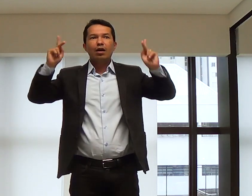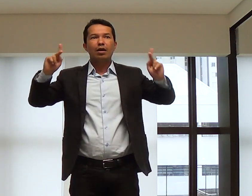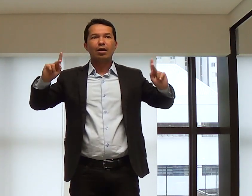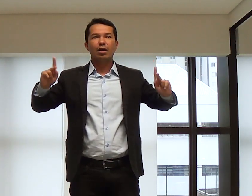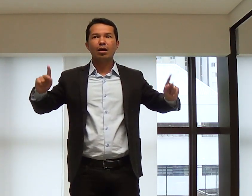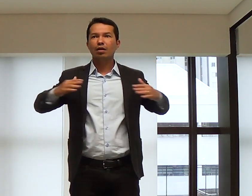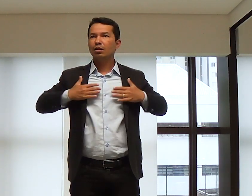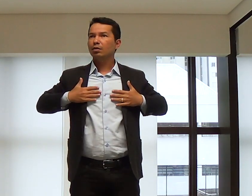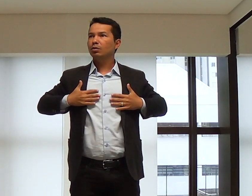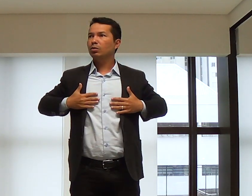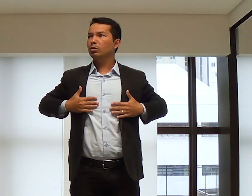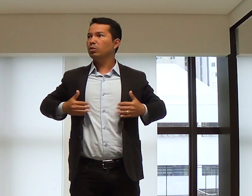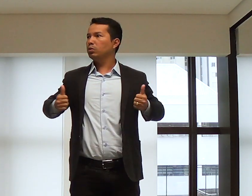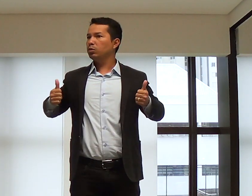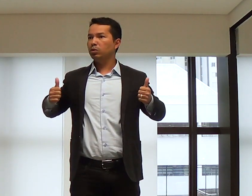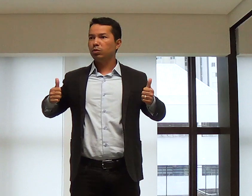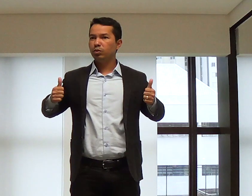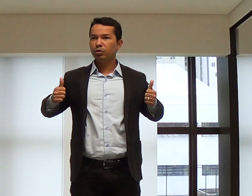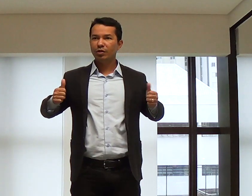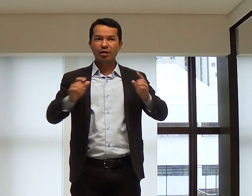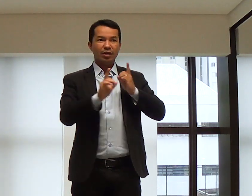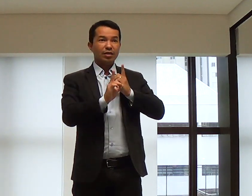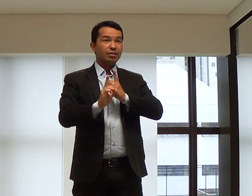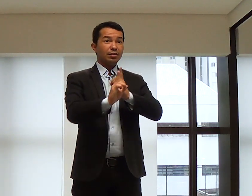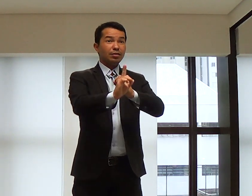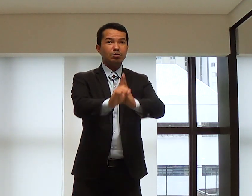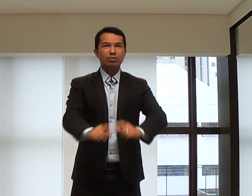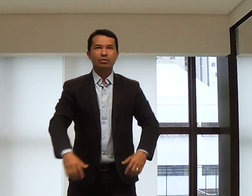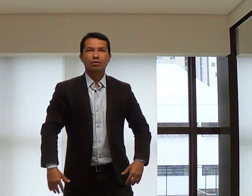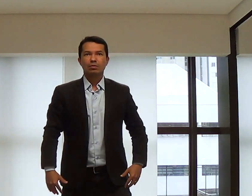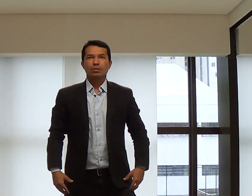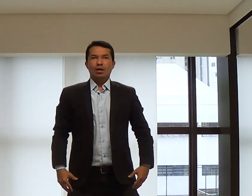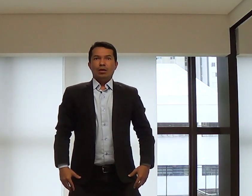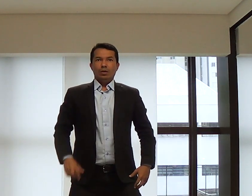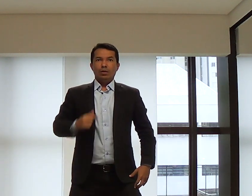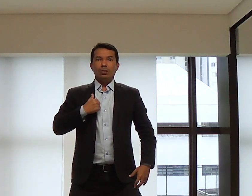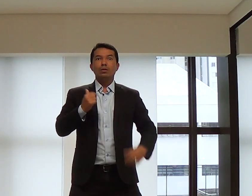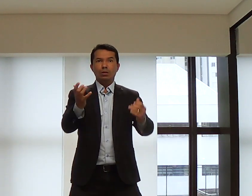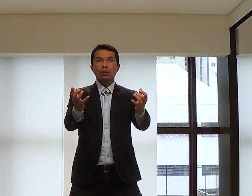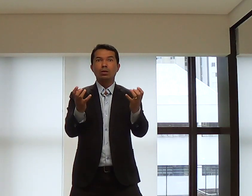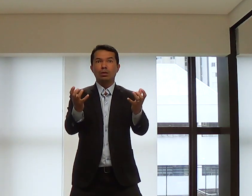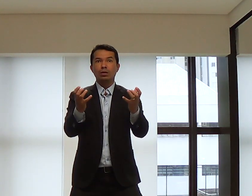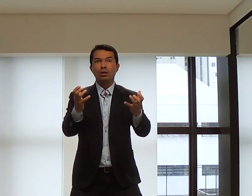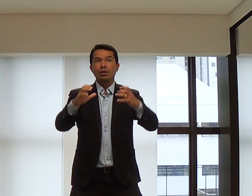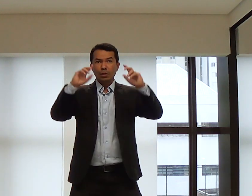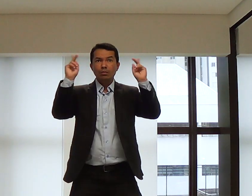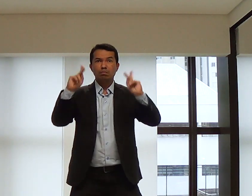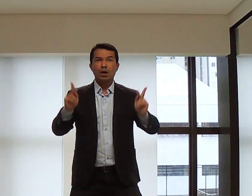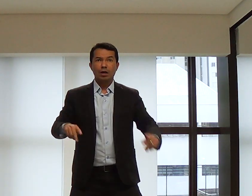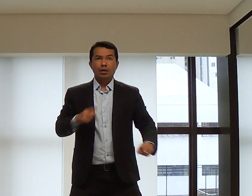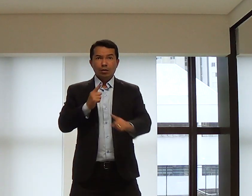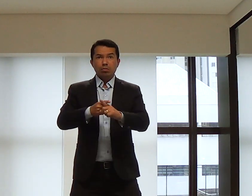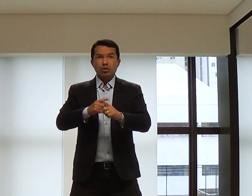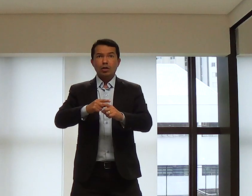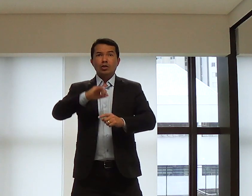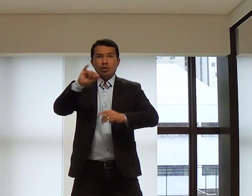que havia dentro dos corações e da alma daquelas pessoas, acaba e eles